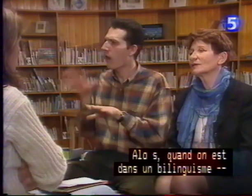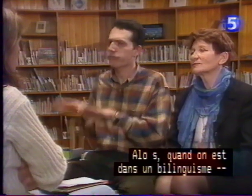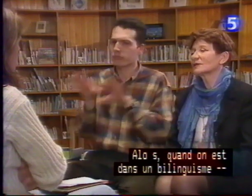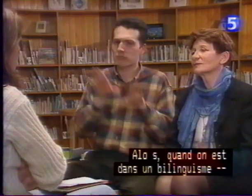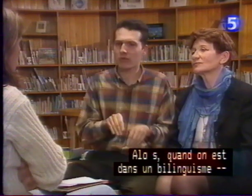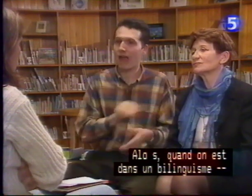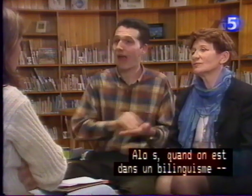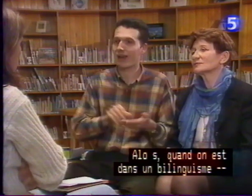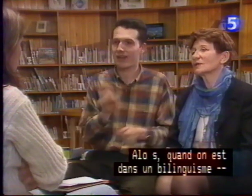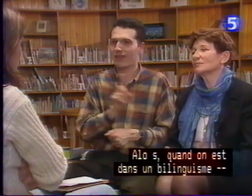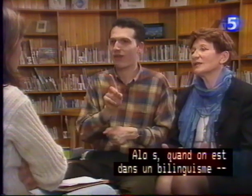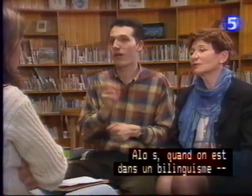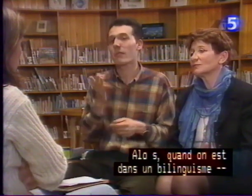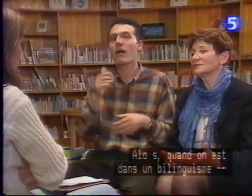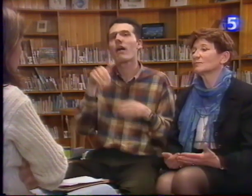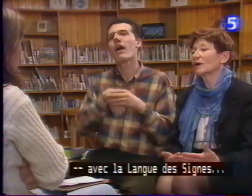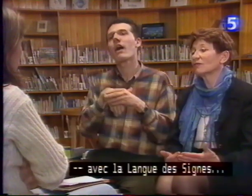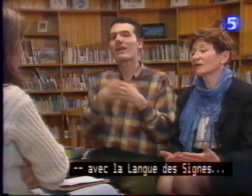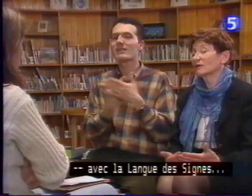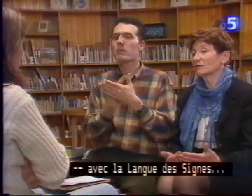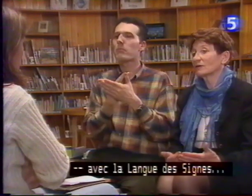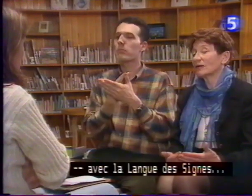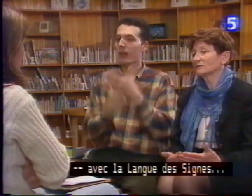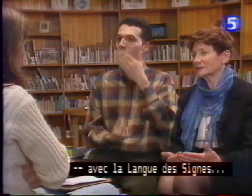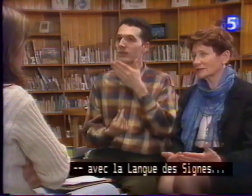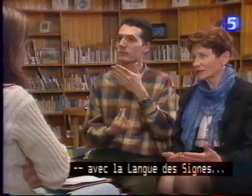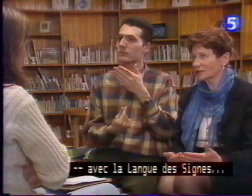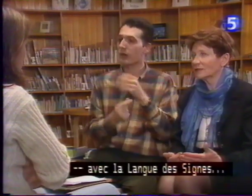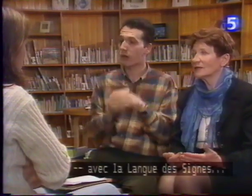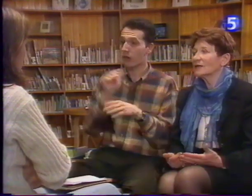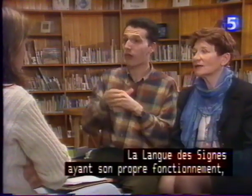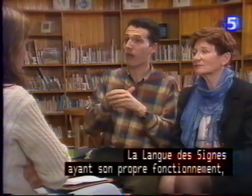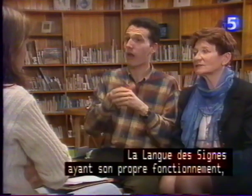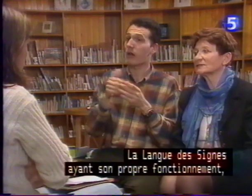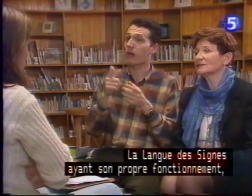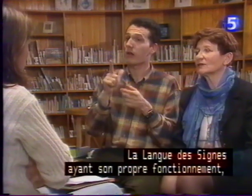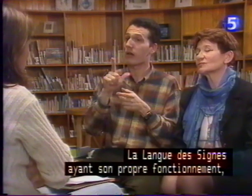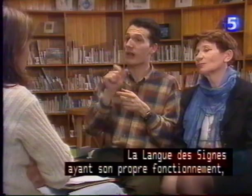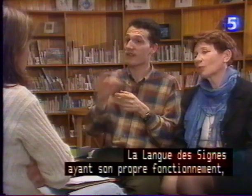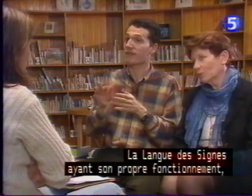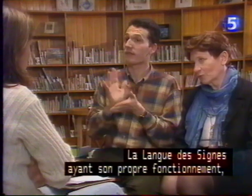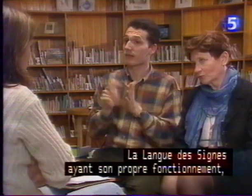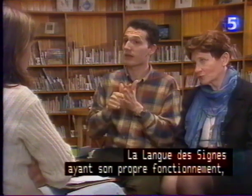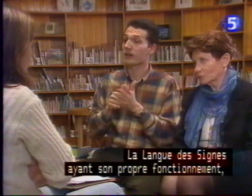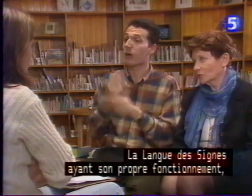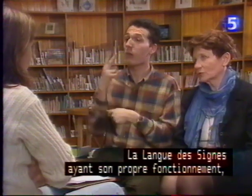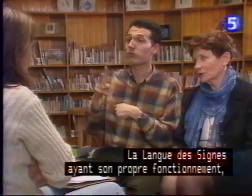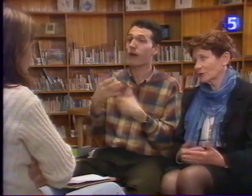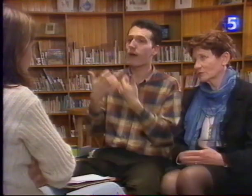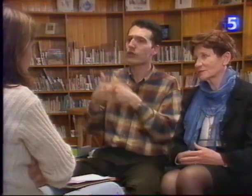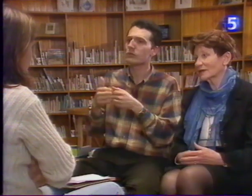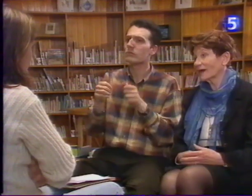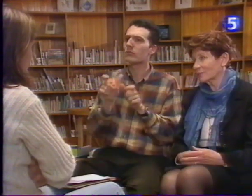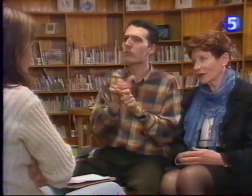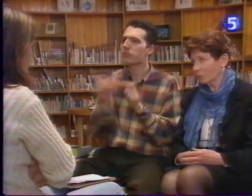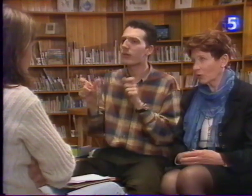un bilinguisme avec la langue des signes, la langue des signes ayant son propre fonctionnement, ayant sa grammaire propre,